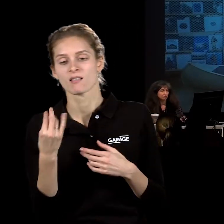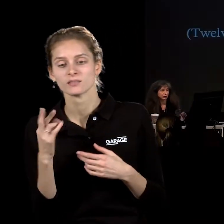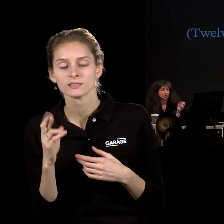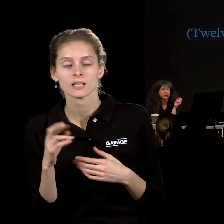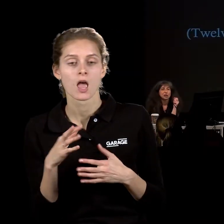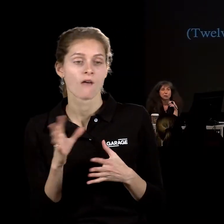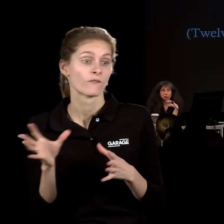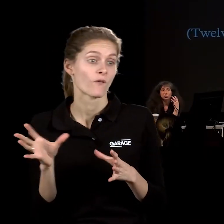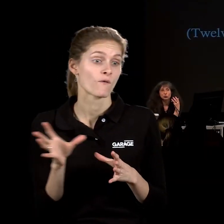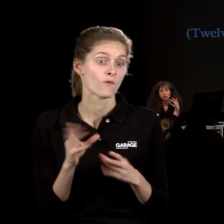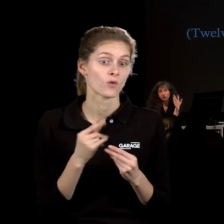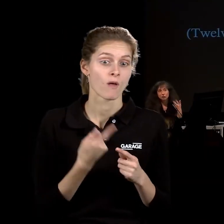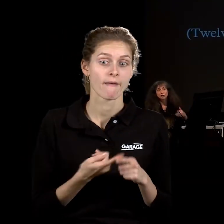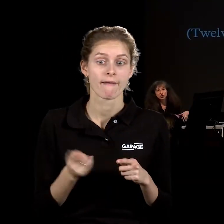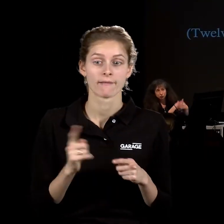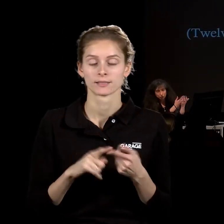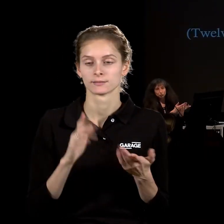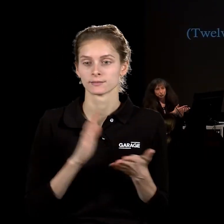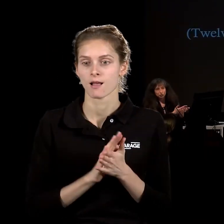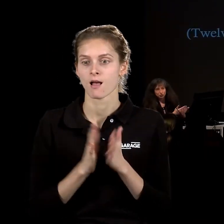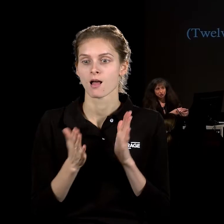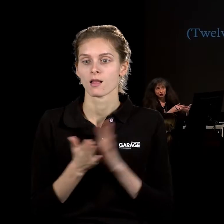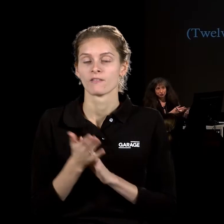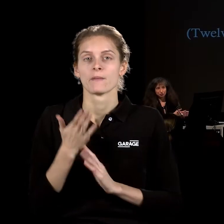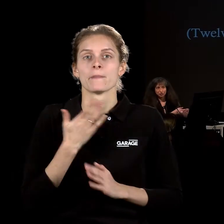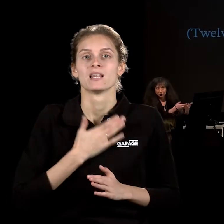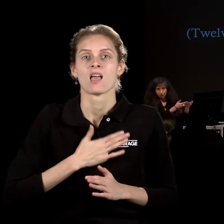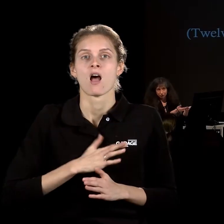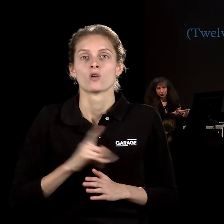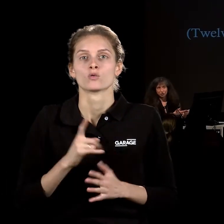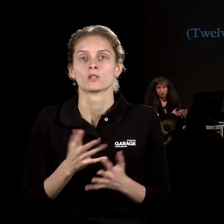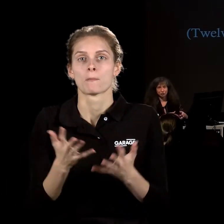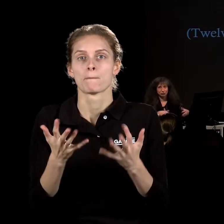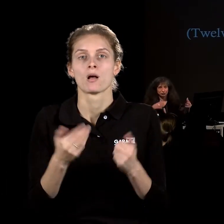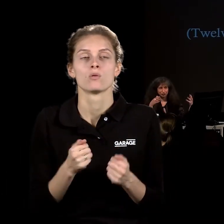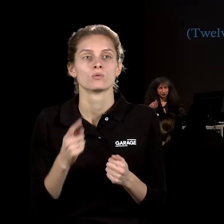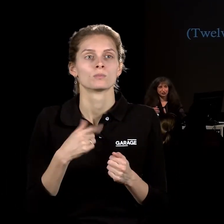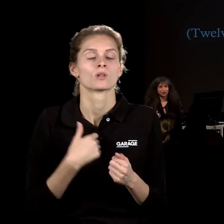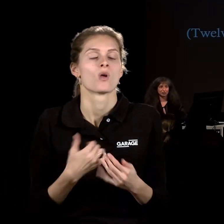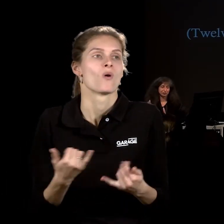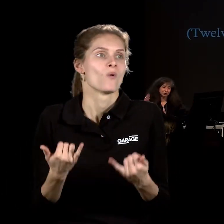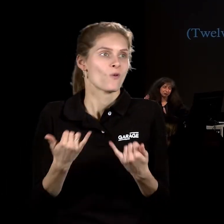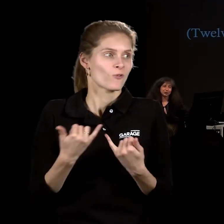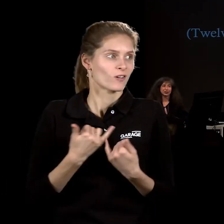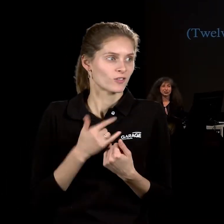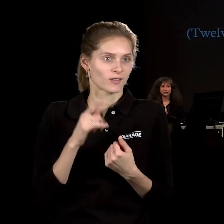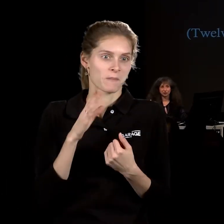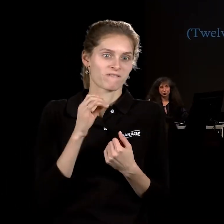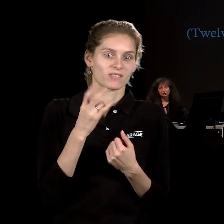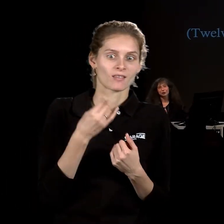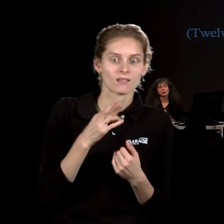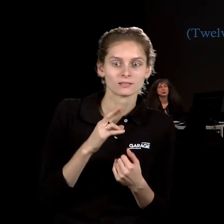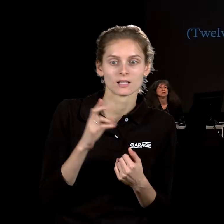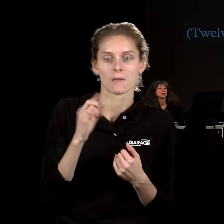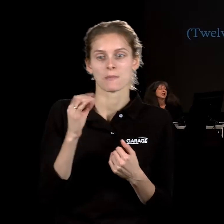складывалась, помимо того, что это всегда приятно что-то получить, какое-то место, где тебя угощают, в Венеции во время Биеннале,